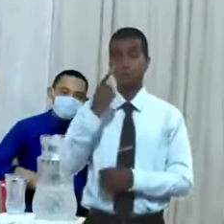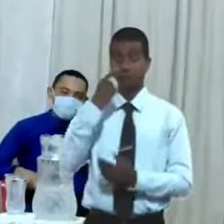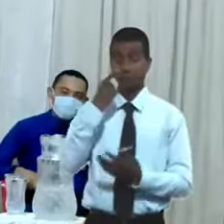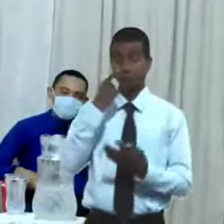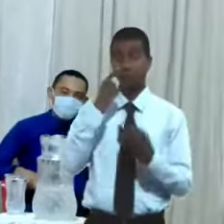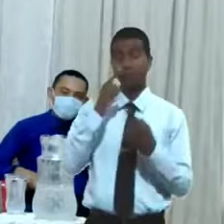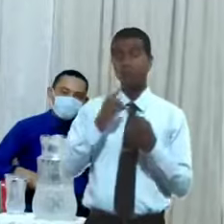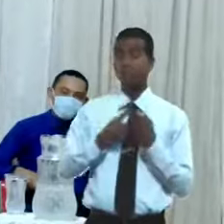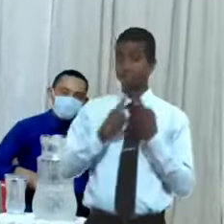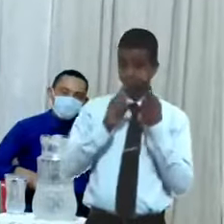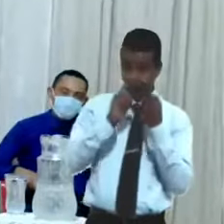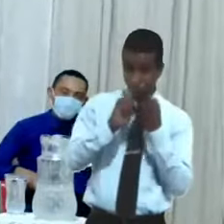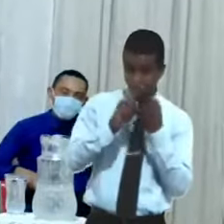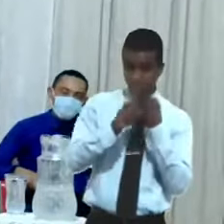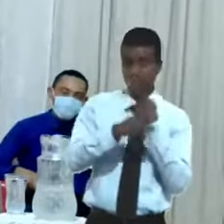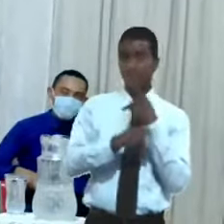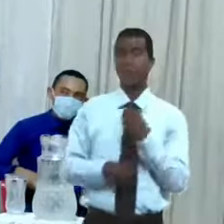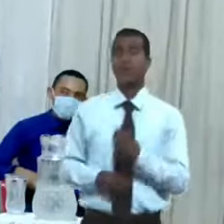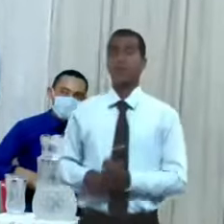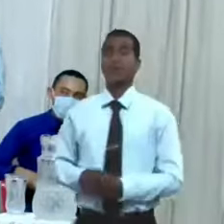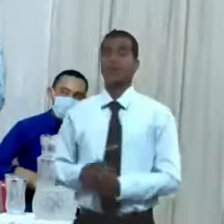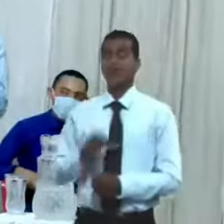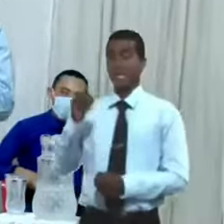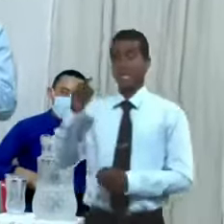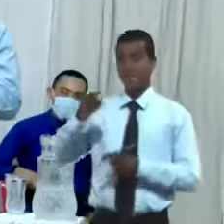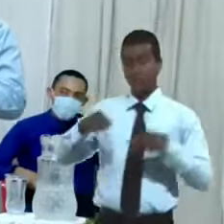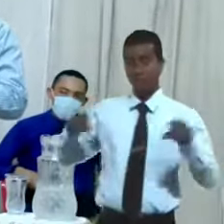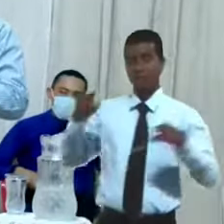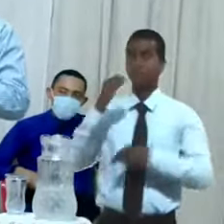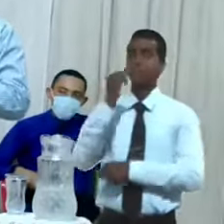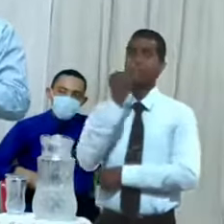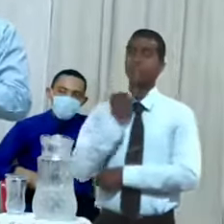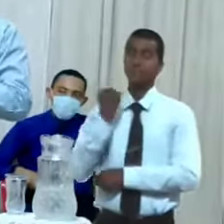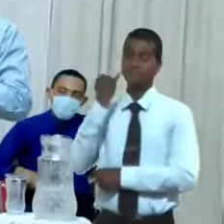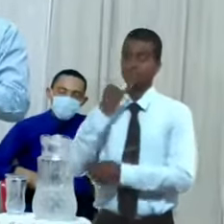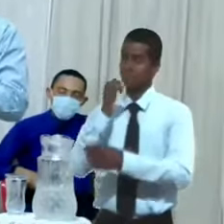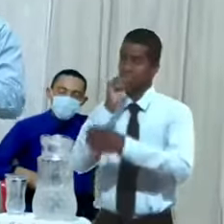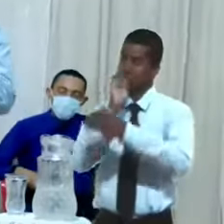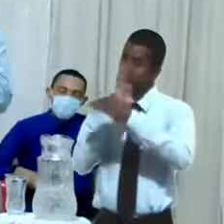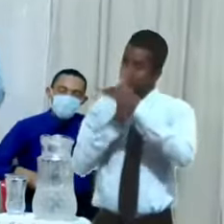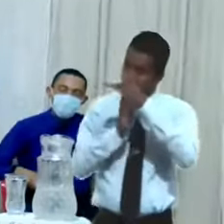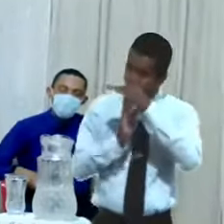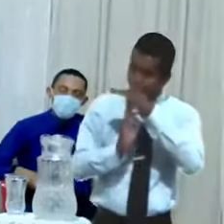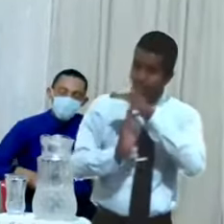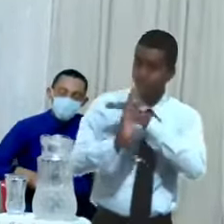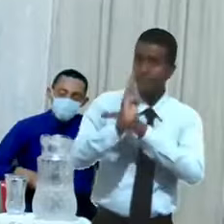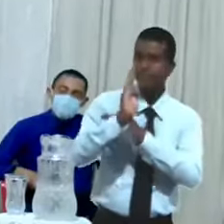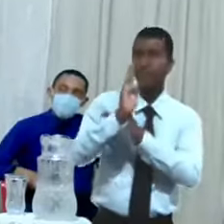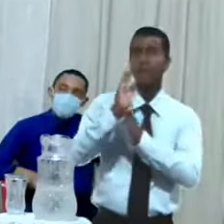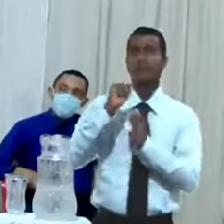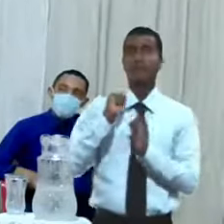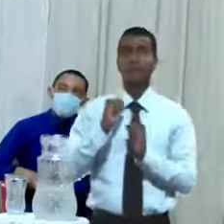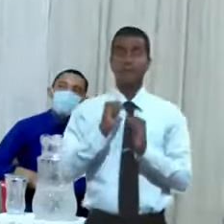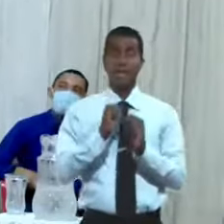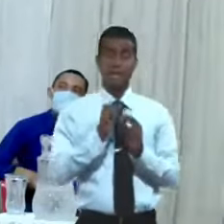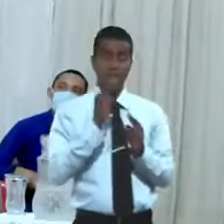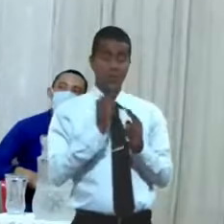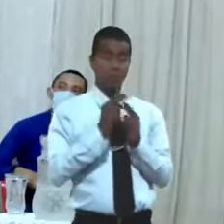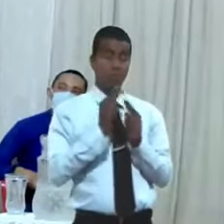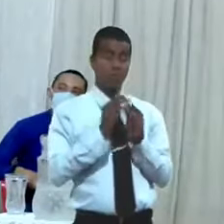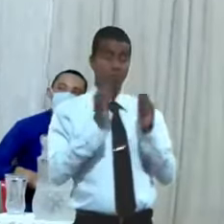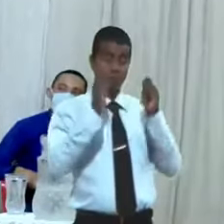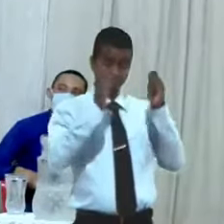Si se humillare mi pueblo sobre el cual mi nombre ha sido invocado,